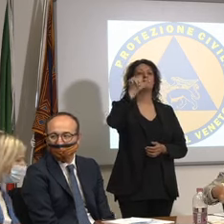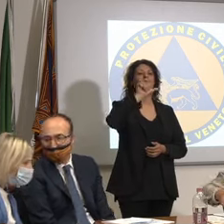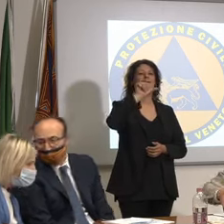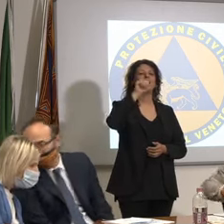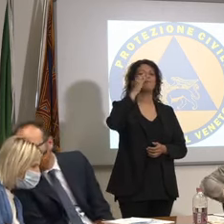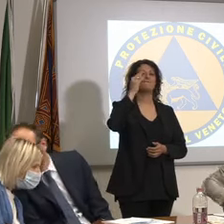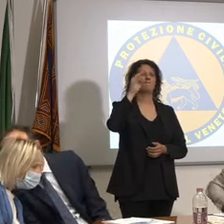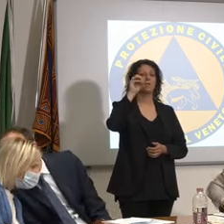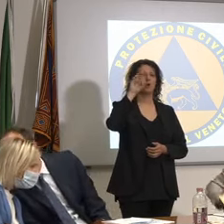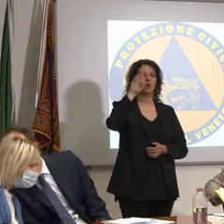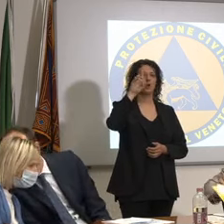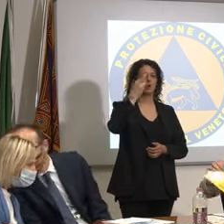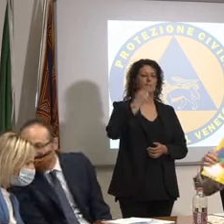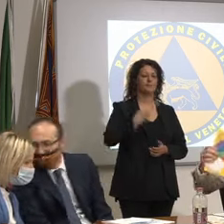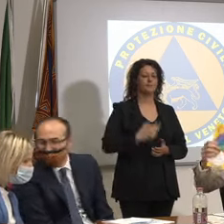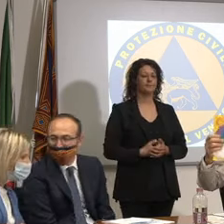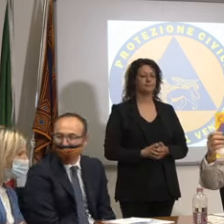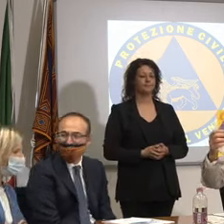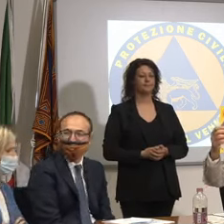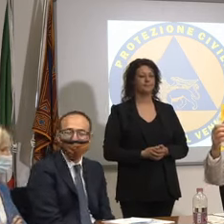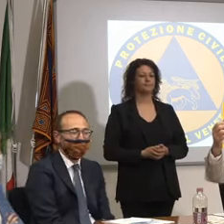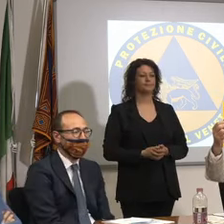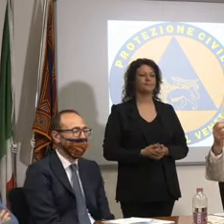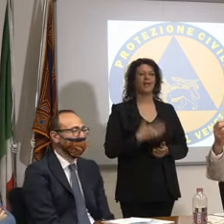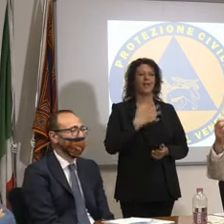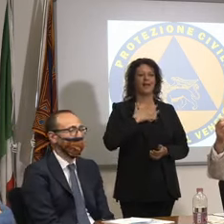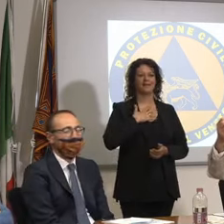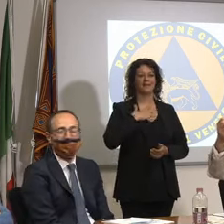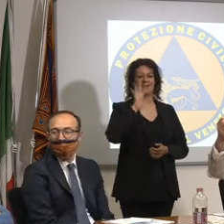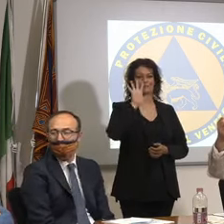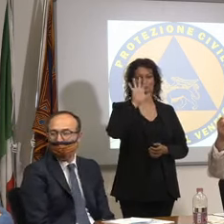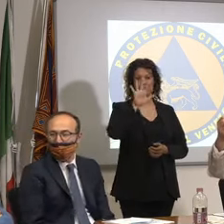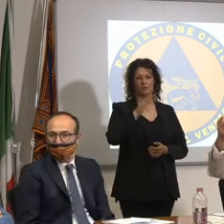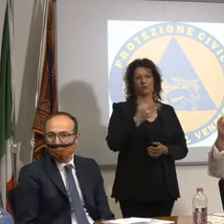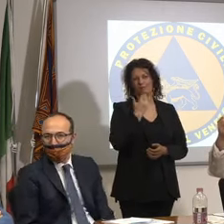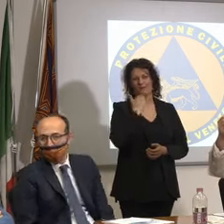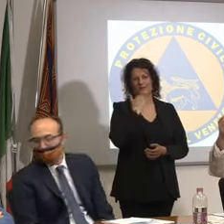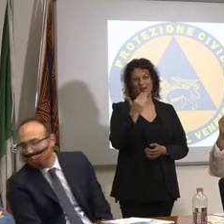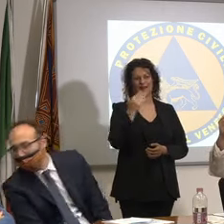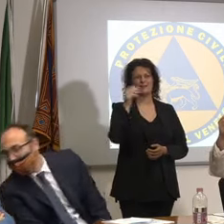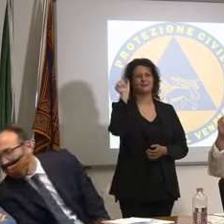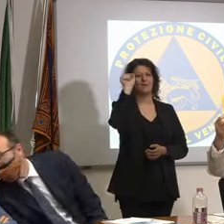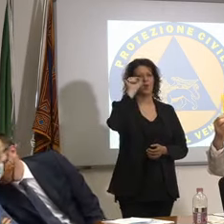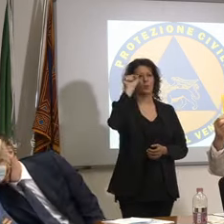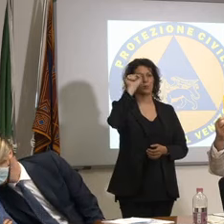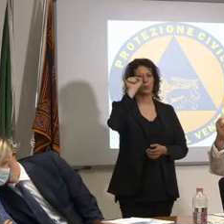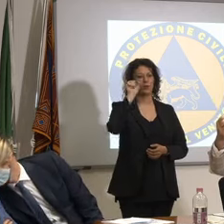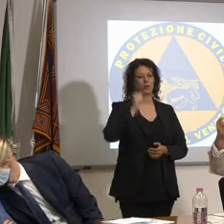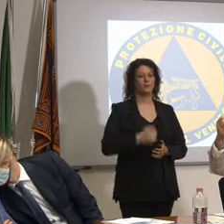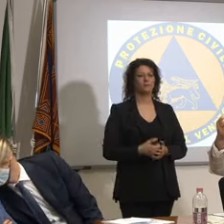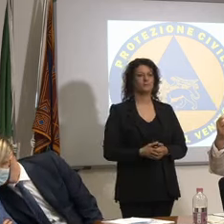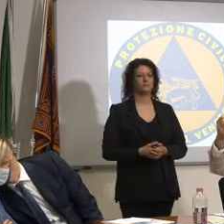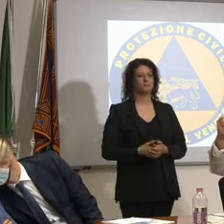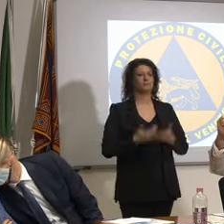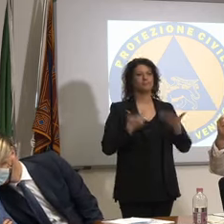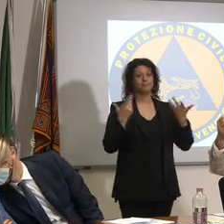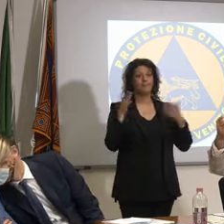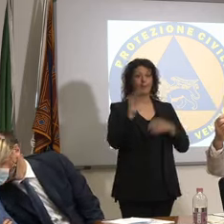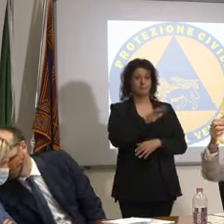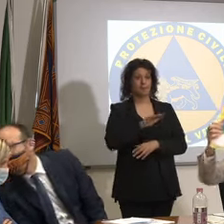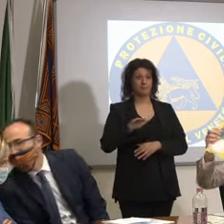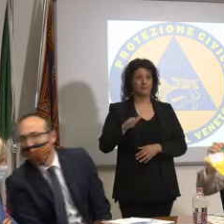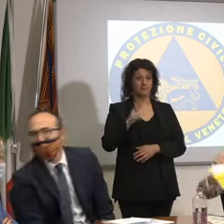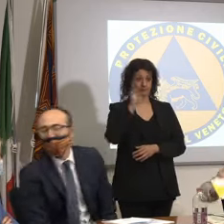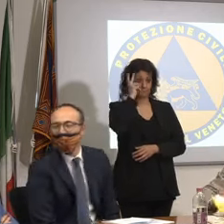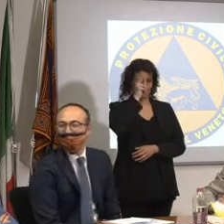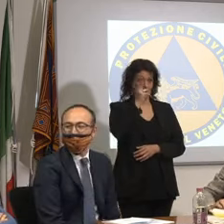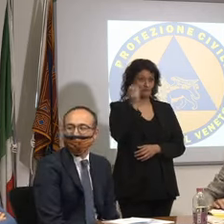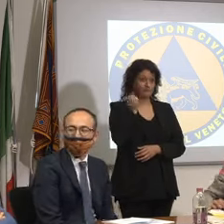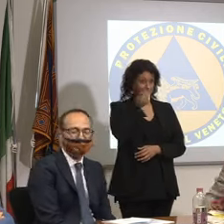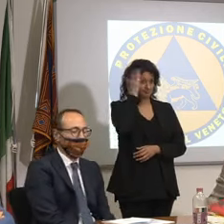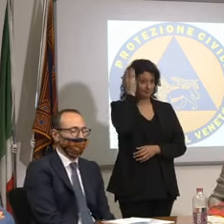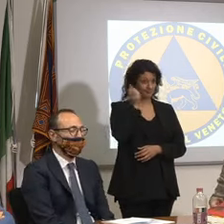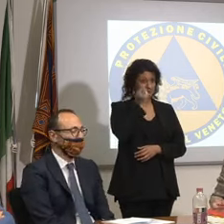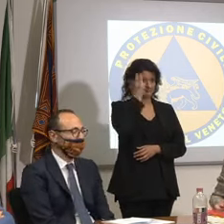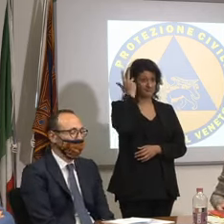anni e ringraziamo anche Aurora sono grattivi per i nostri bimbi e